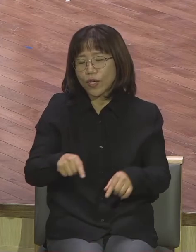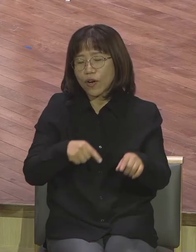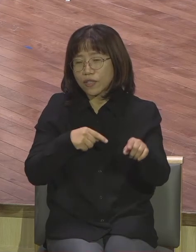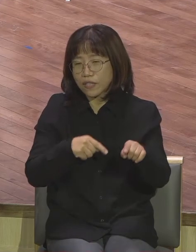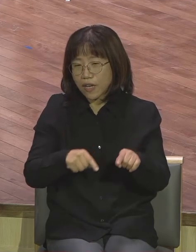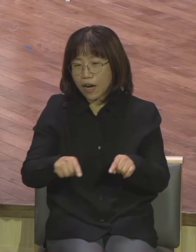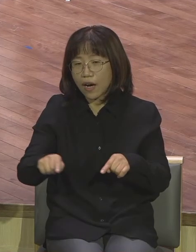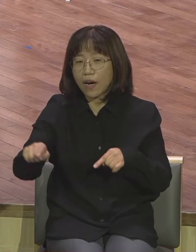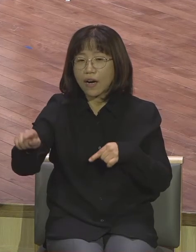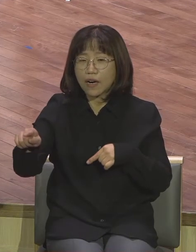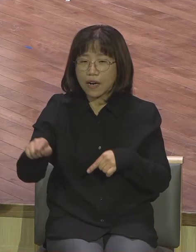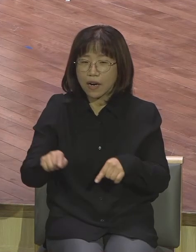주옵소서